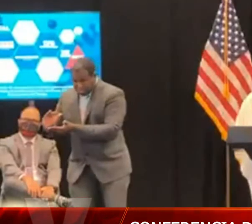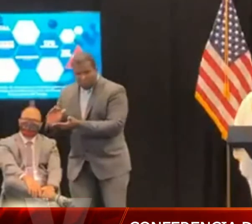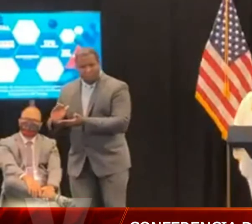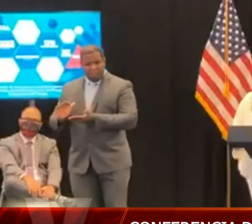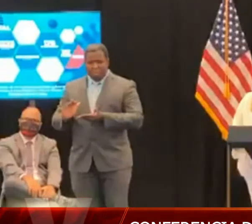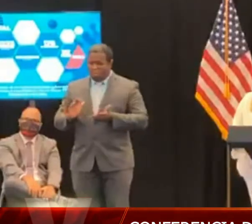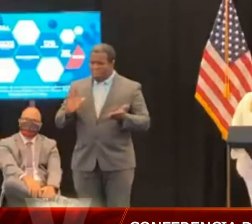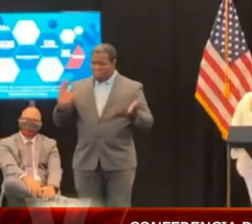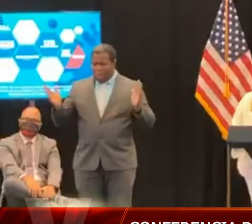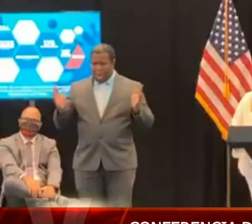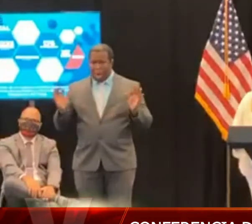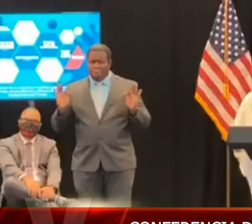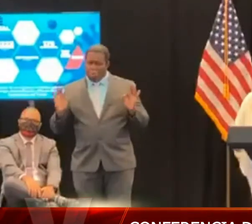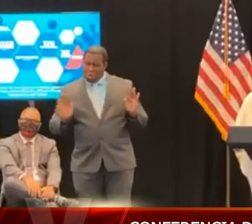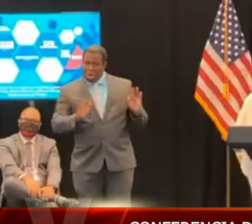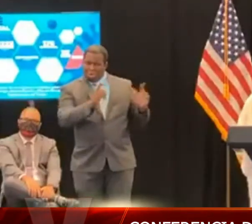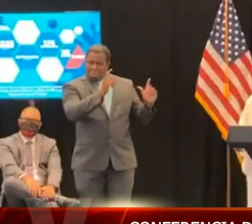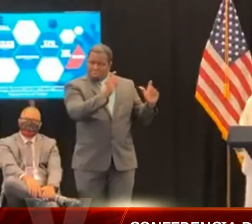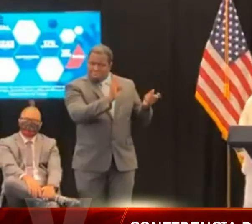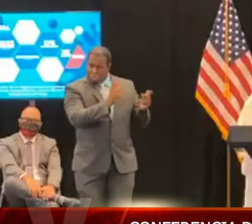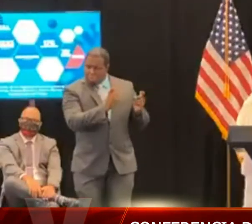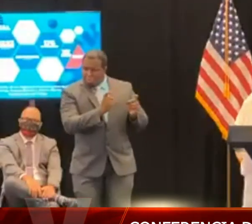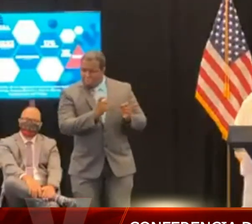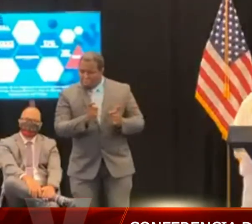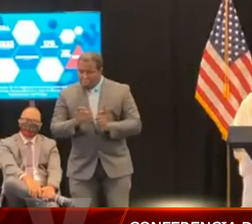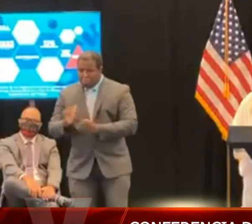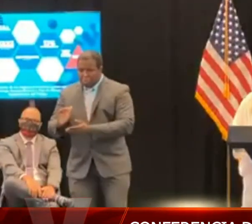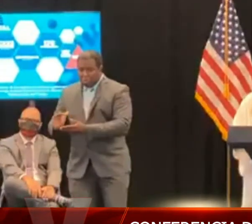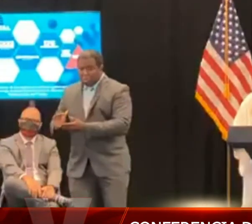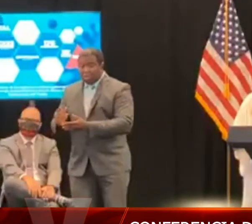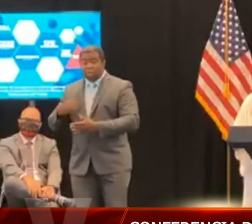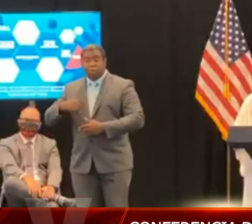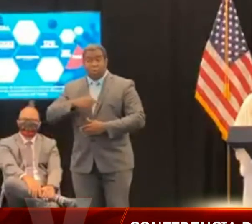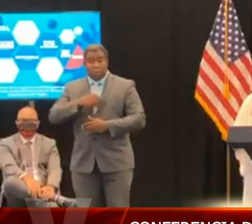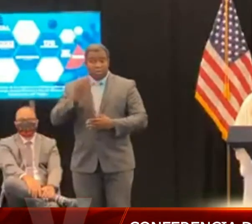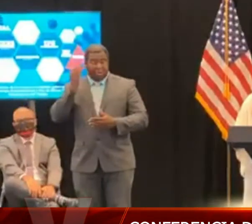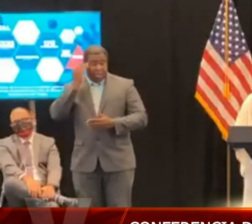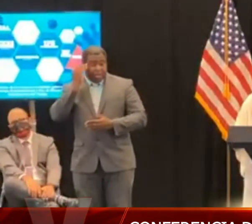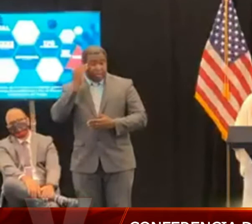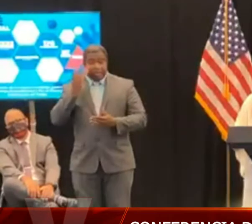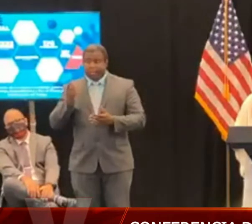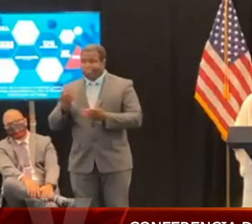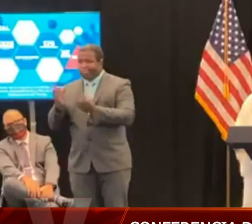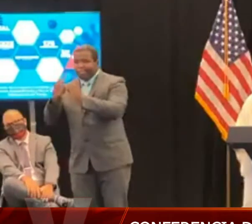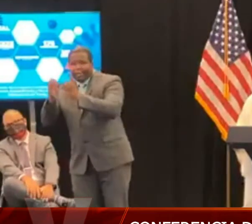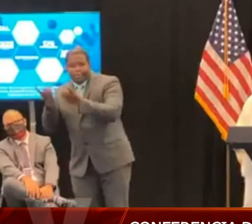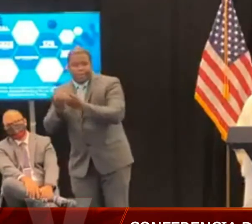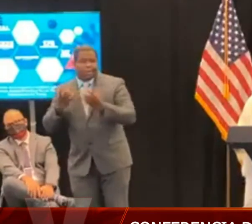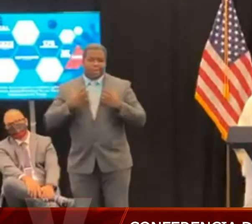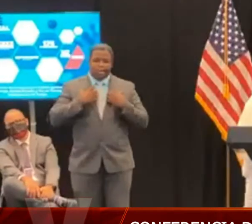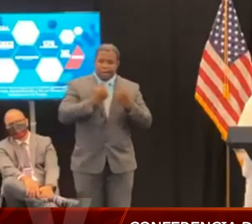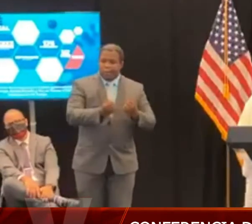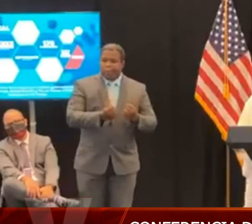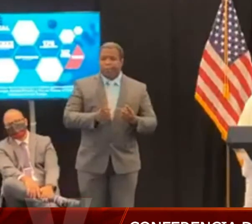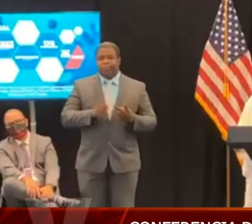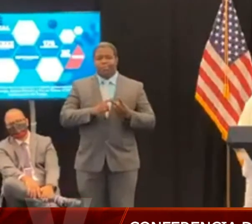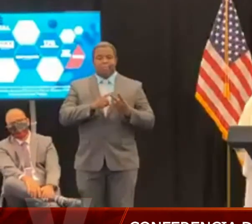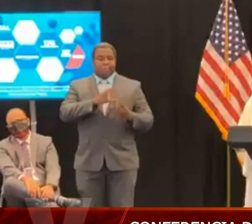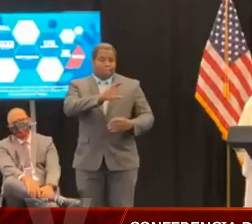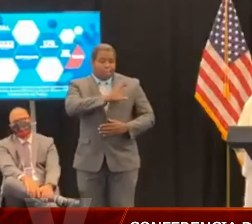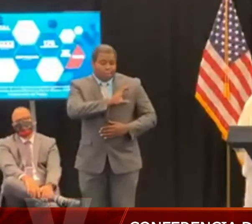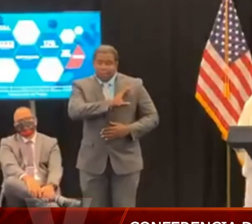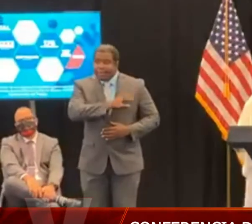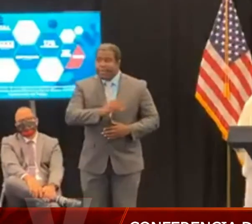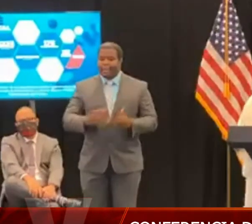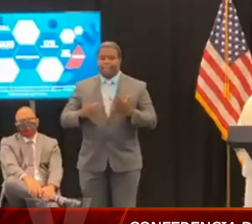saben, está compuesto por el Departamento de Salud, Policía, DACO, Hacienda, se han